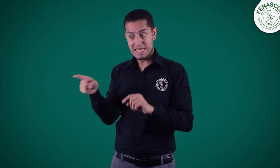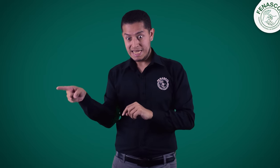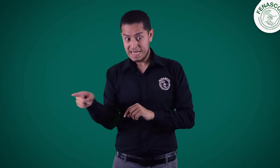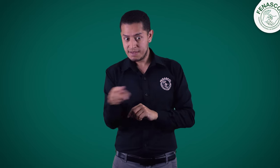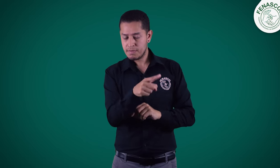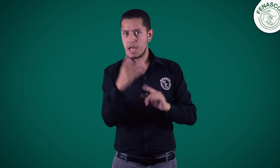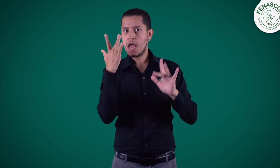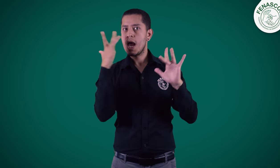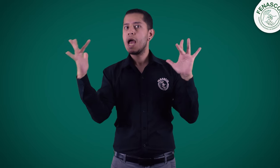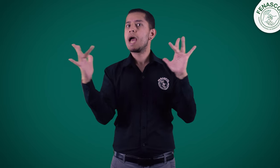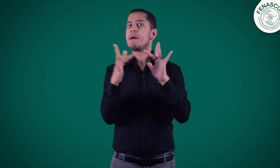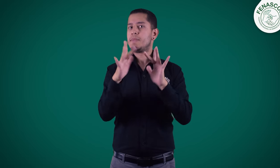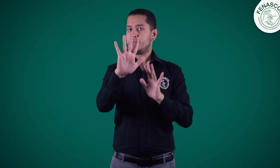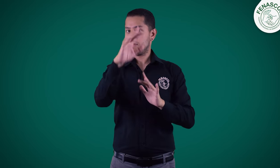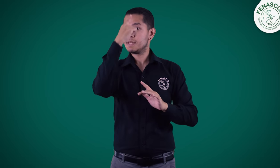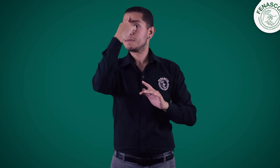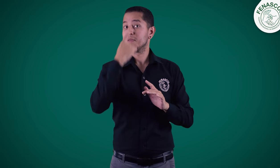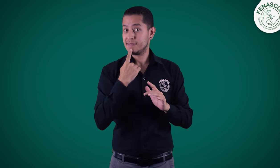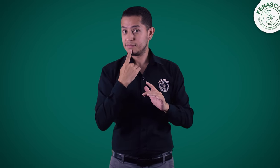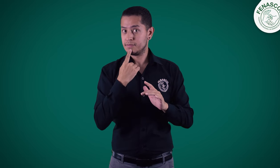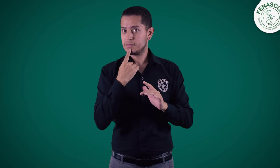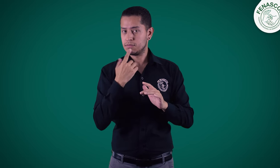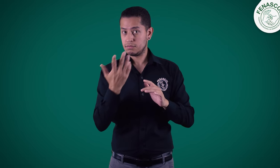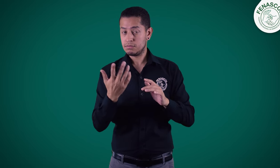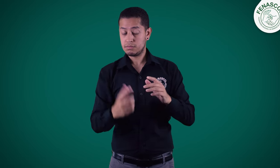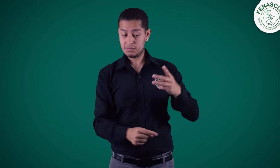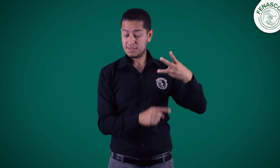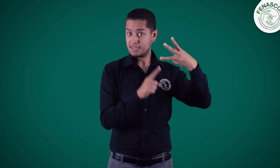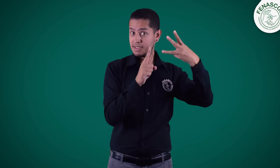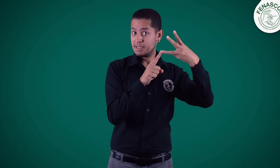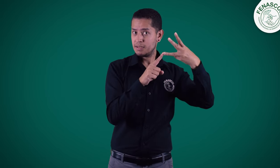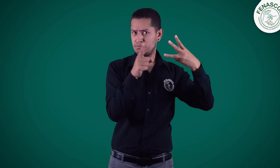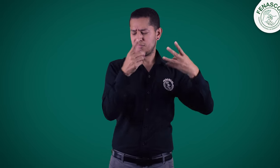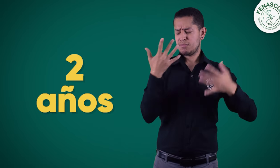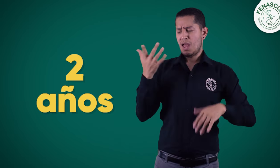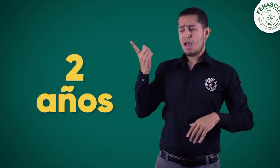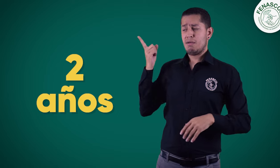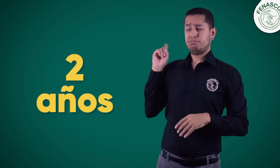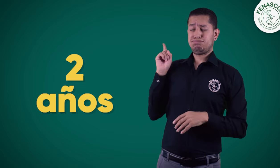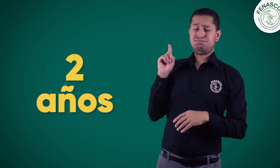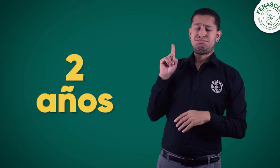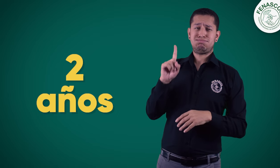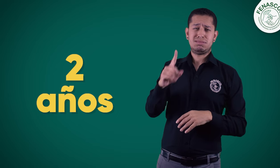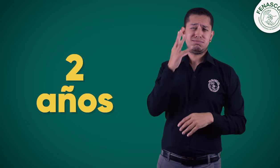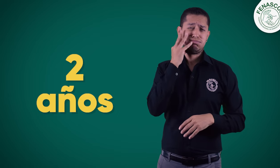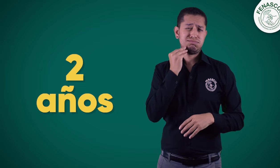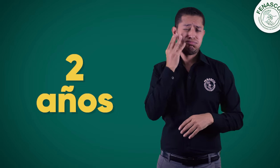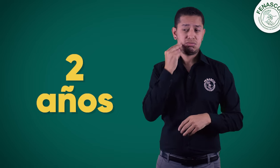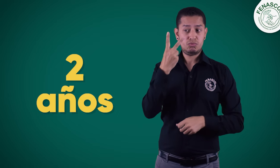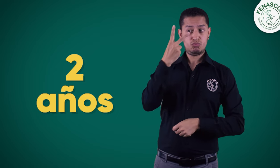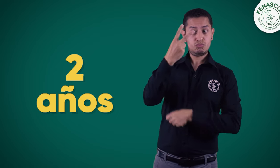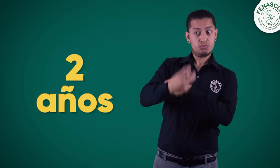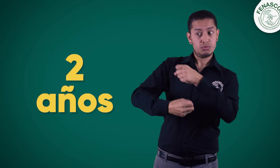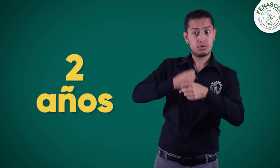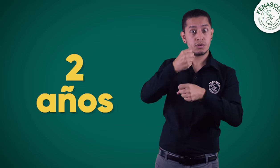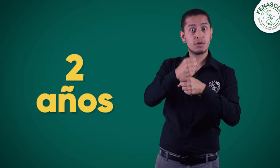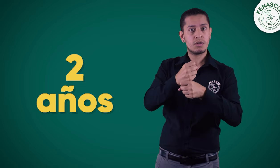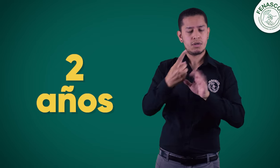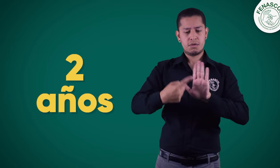Tres. Experiencia mínima de dos años demostrables como modelo presentador